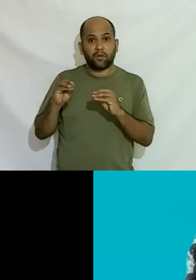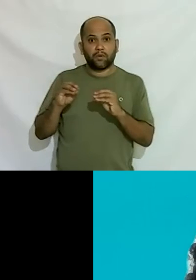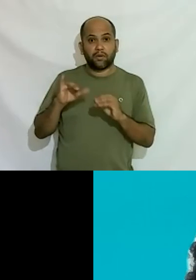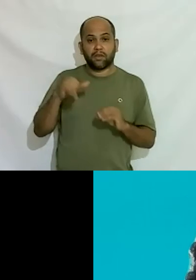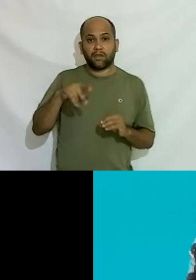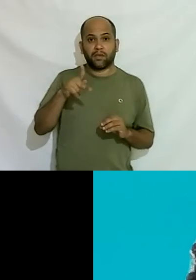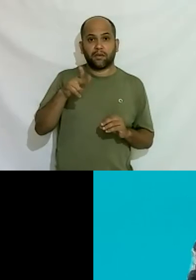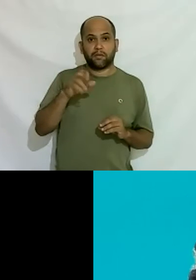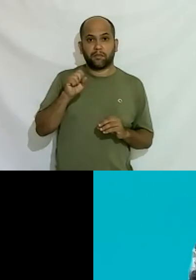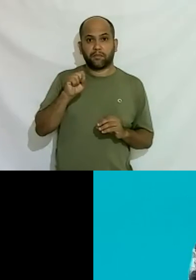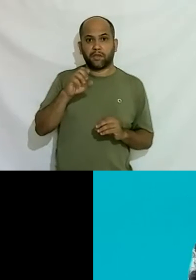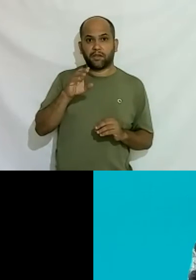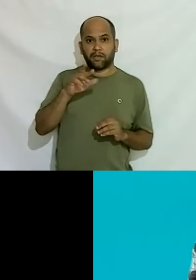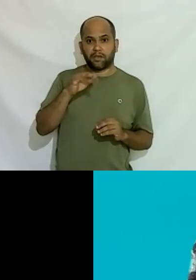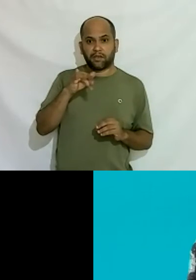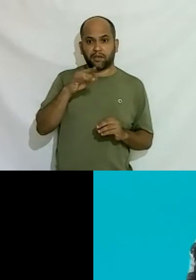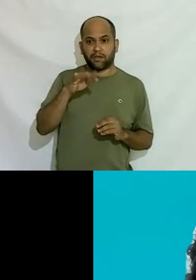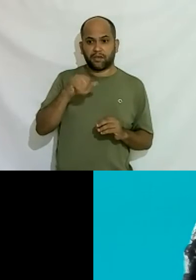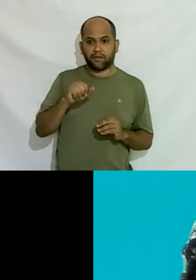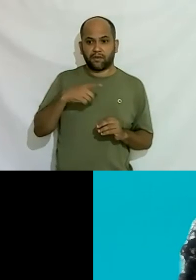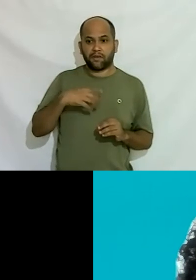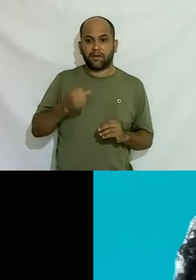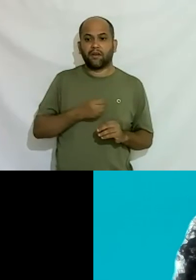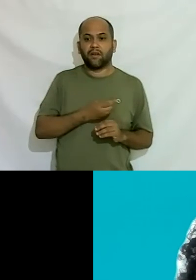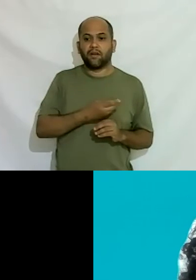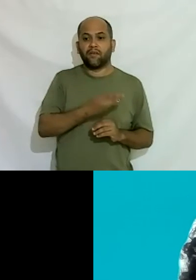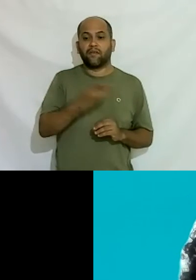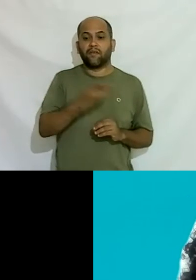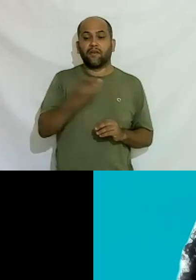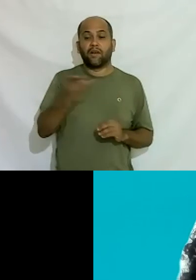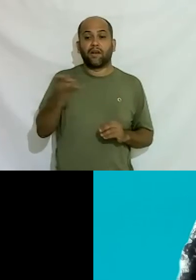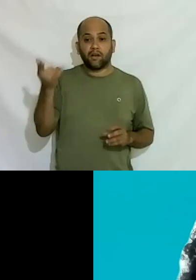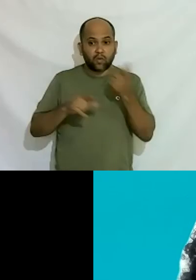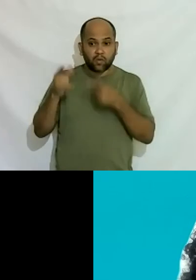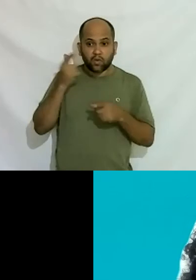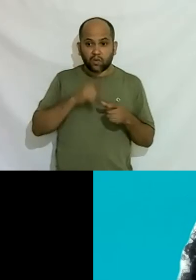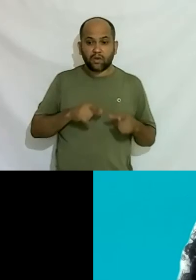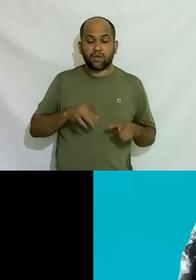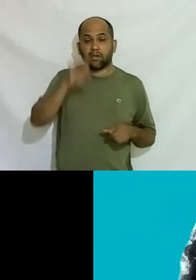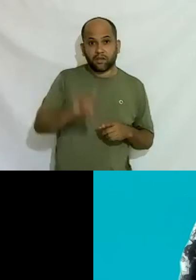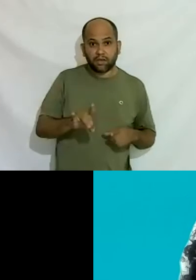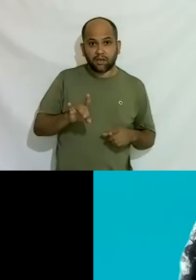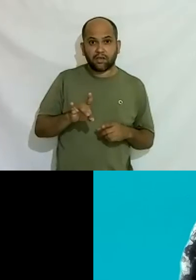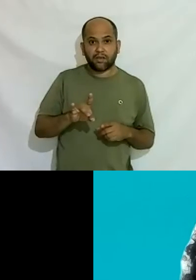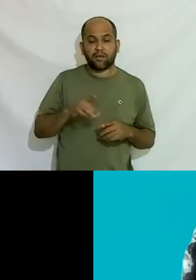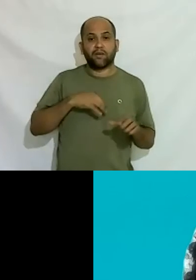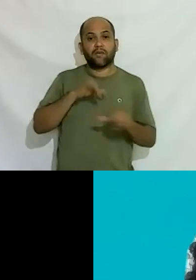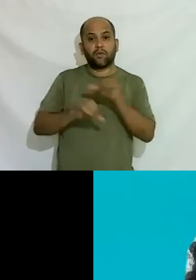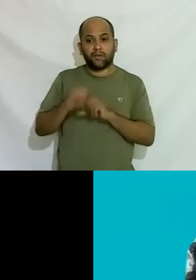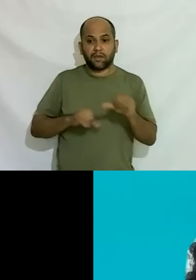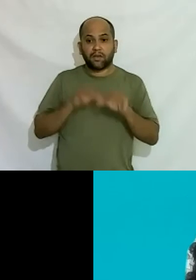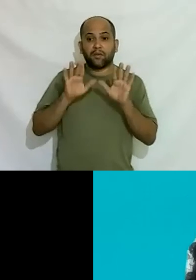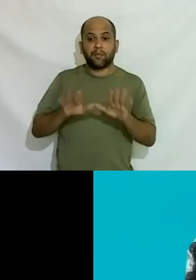imprescritível né então existe uma série de ganhos de direitos que vão modificando essas questões mas